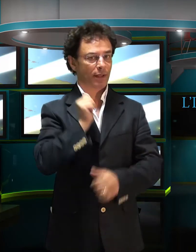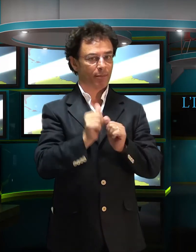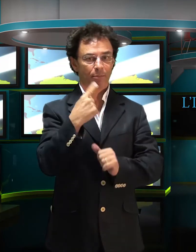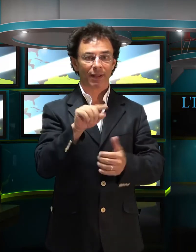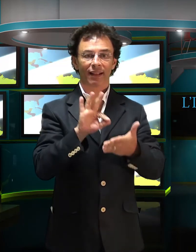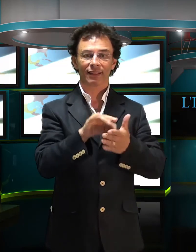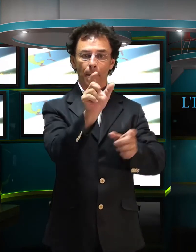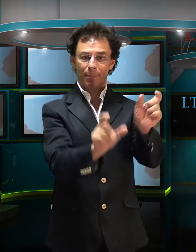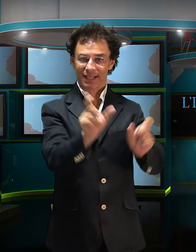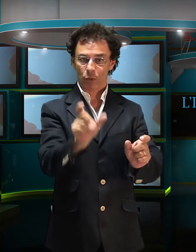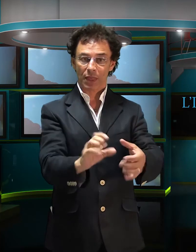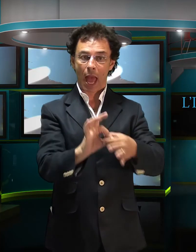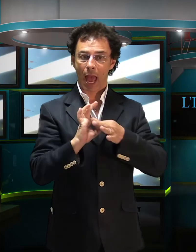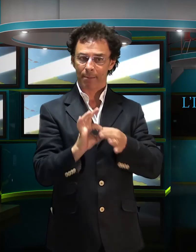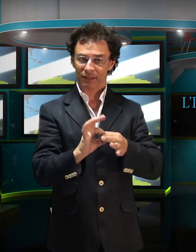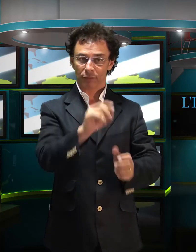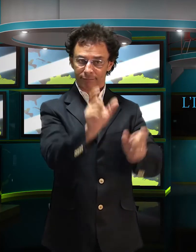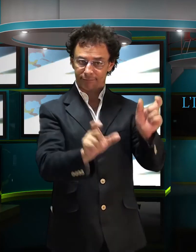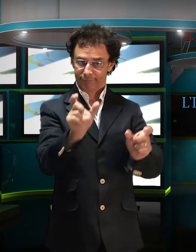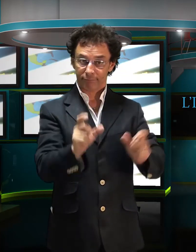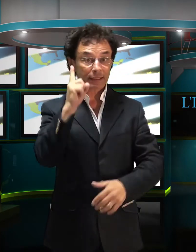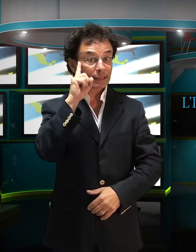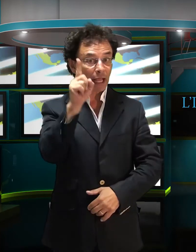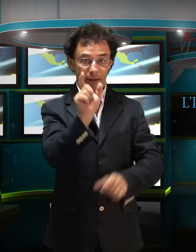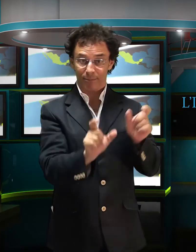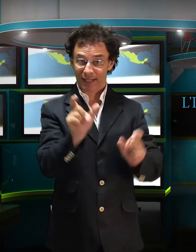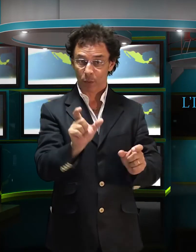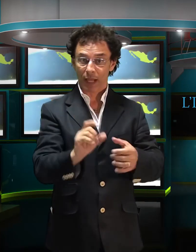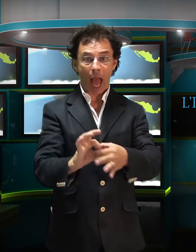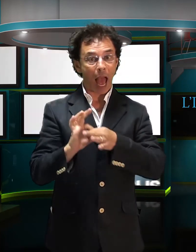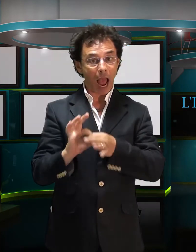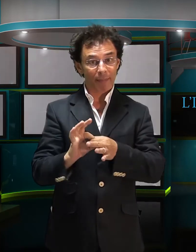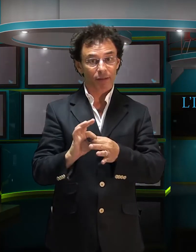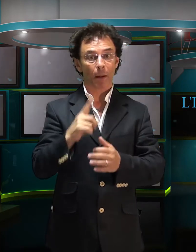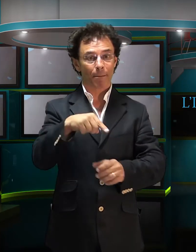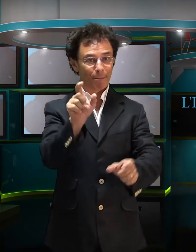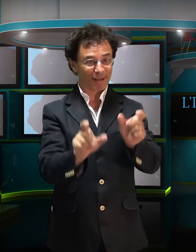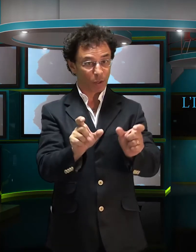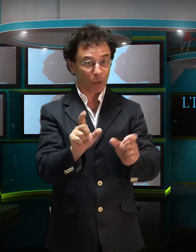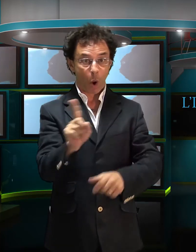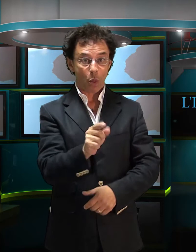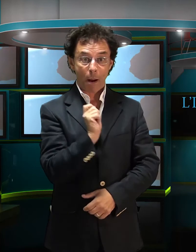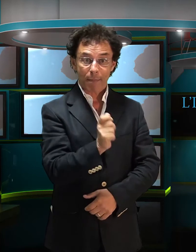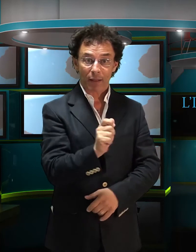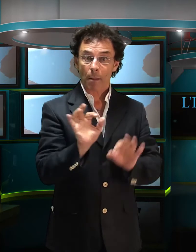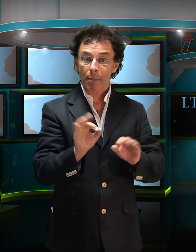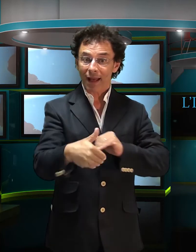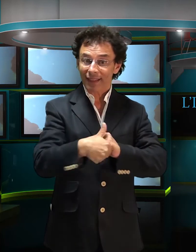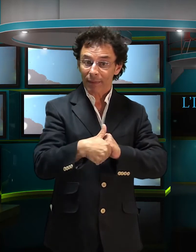amicizie dei clienti. Se il cliente ha amicizie con persone che non pagano i propri debiti, la banca